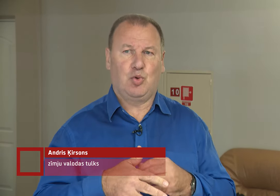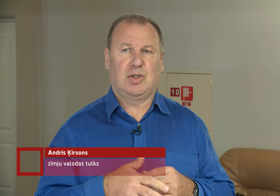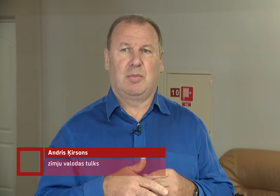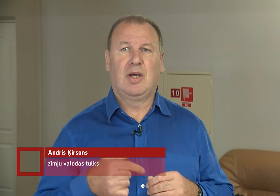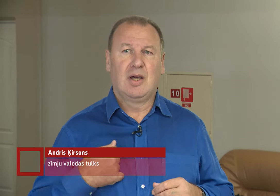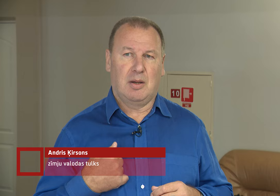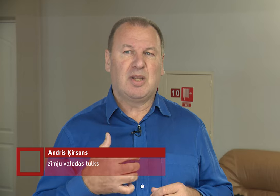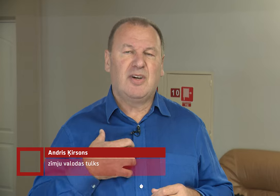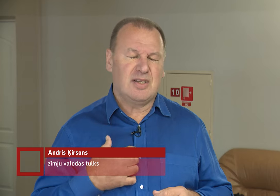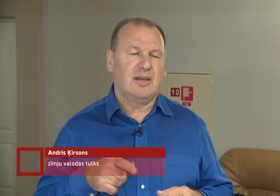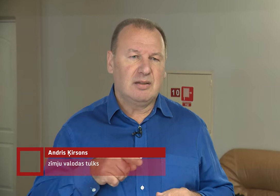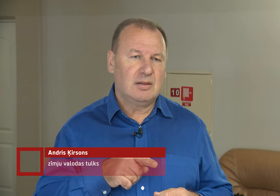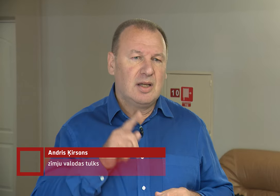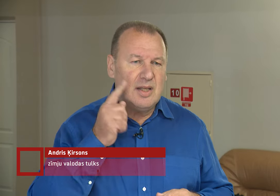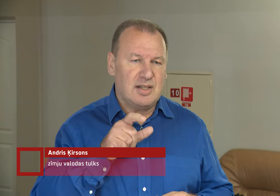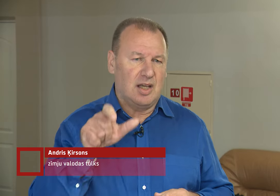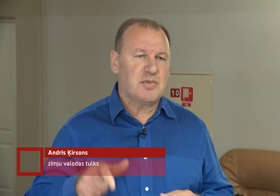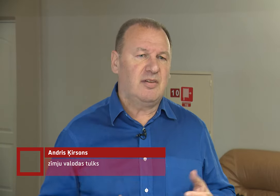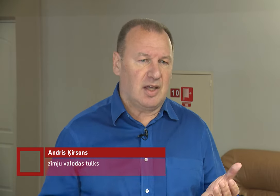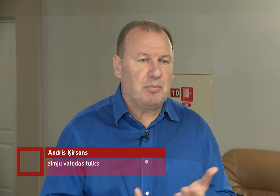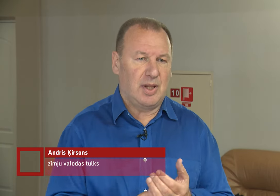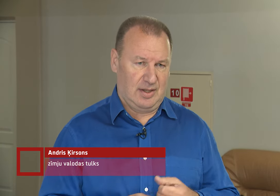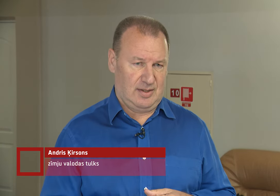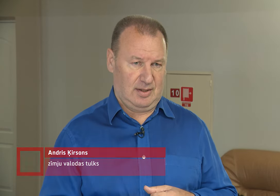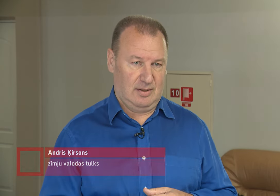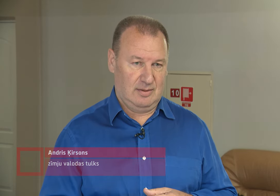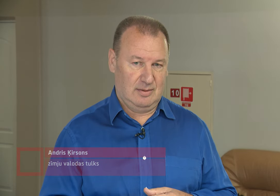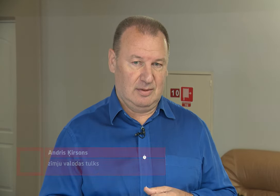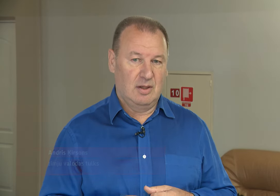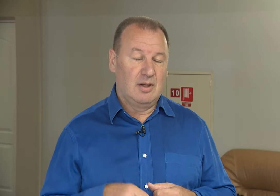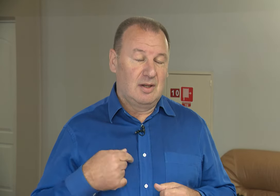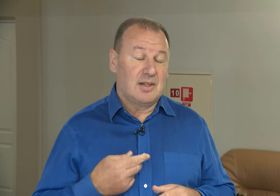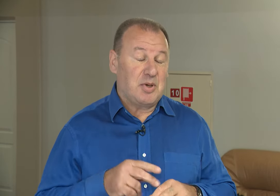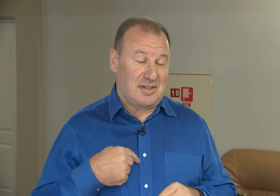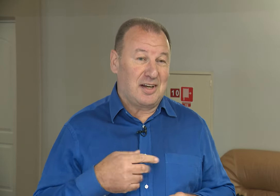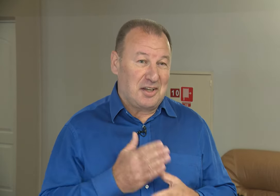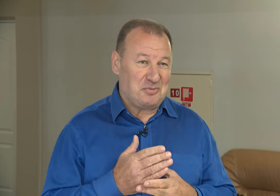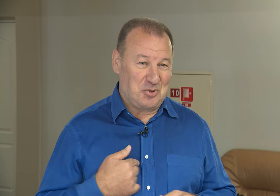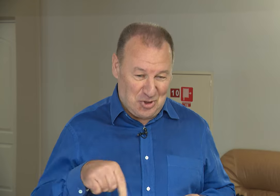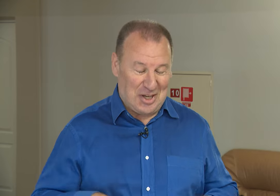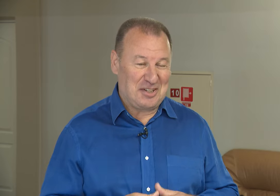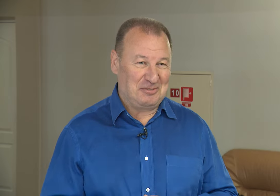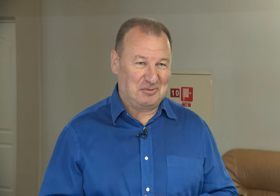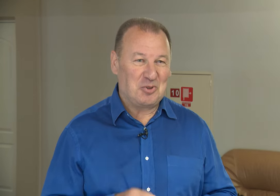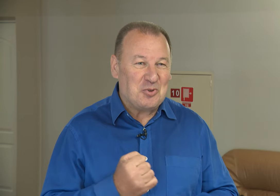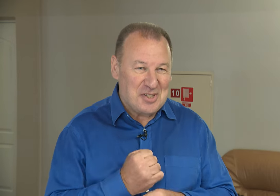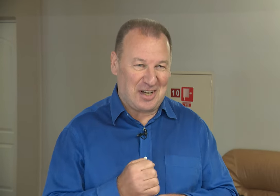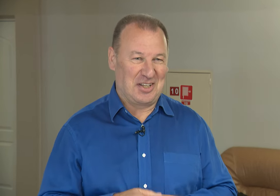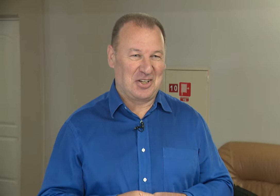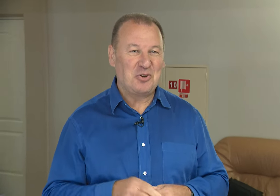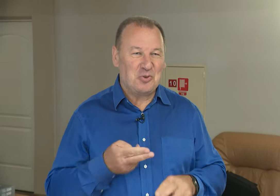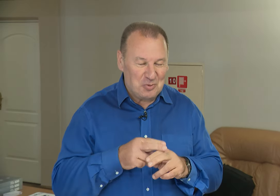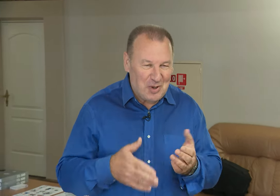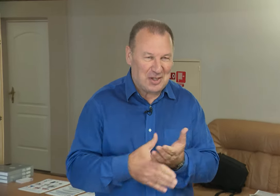saprotami, ka man vajadzēja nedzirdīgiem cilvēkiem palīdzēt. Tāpēc es arī esmu šeit un